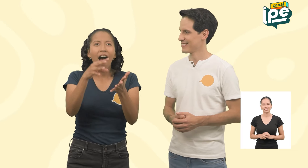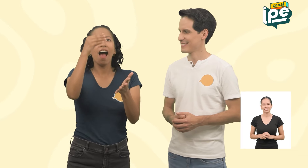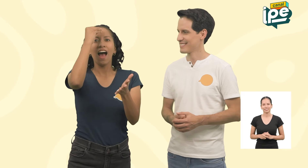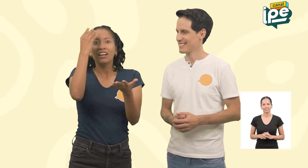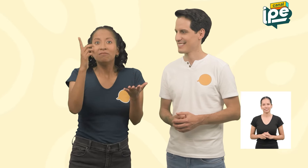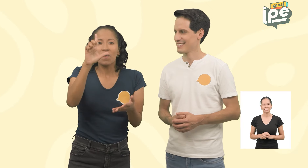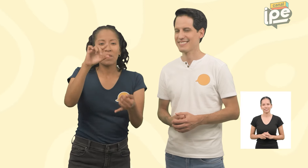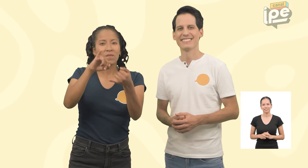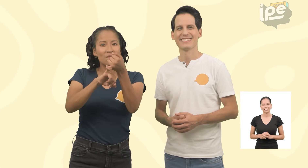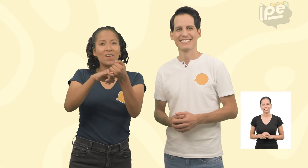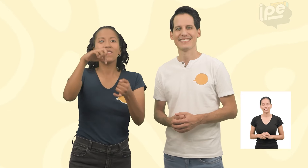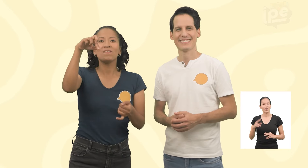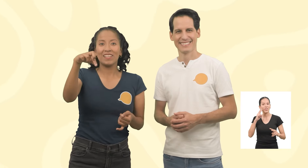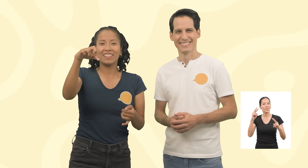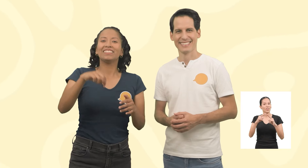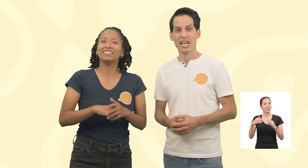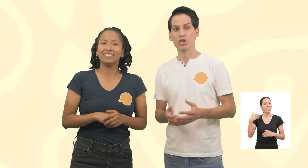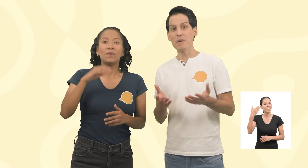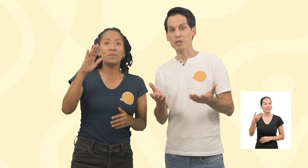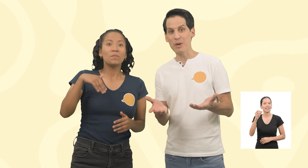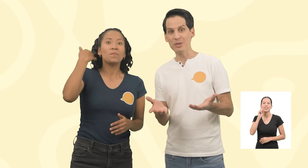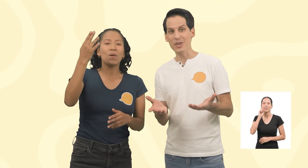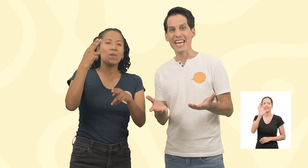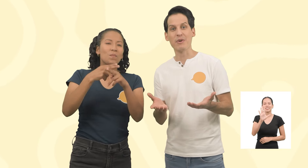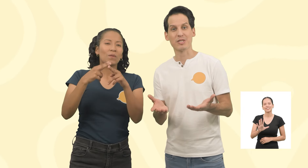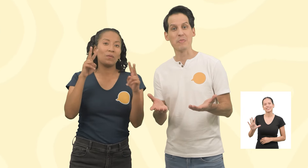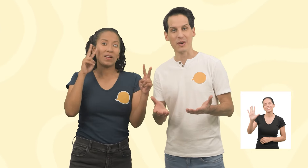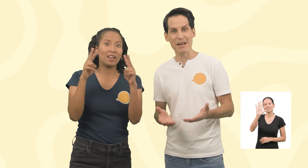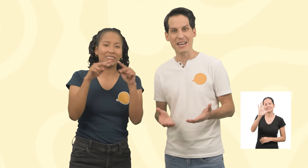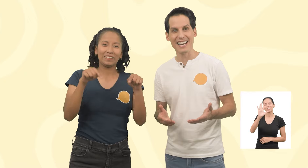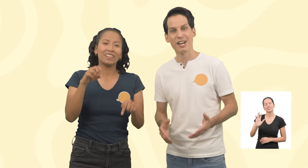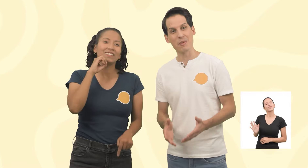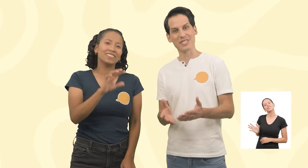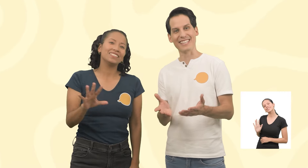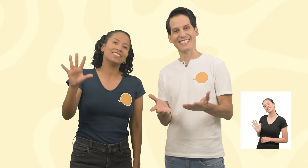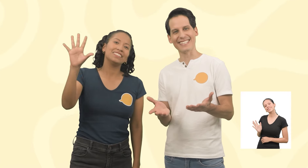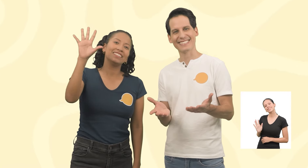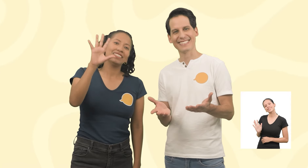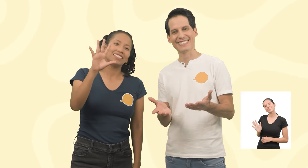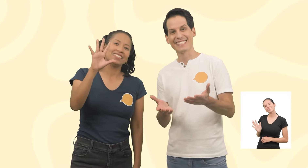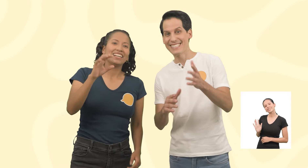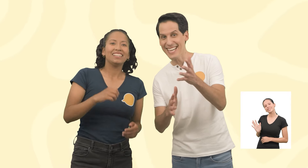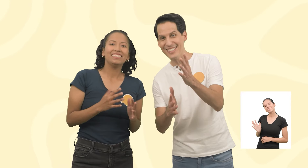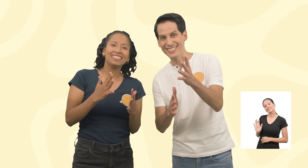a aprender LSP Nos vemos pronto de nuevo en nuestro programa ¿Cómo se dice? ¡Chao!